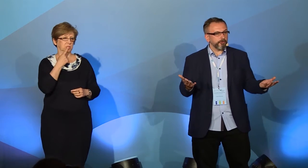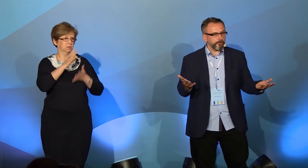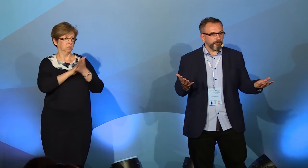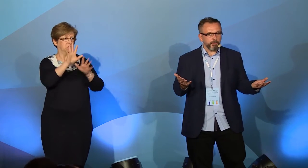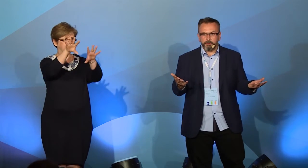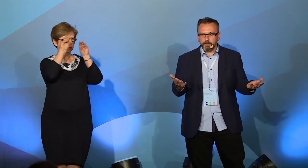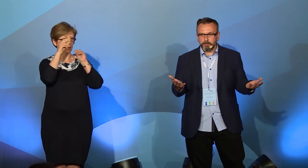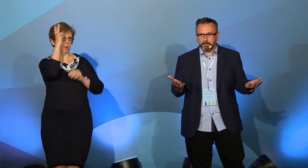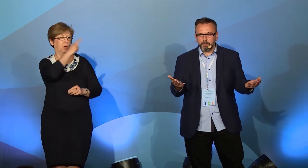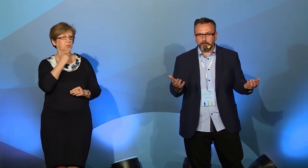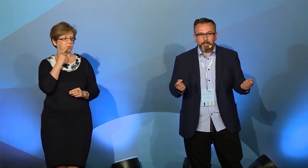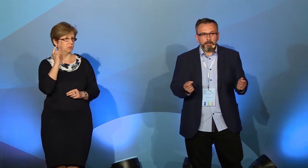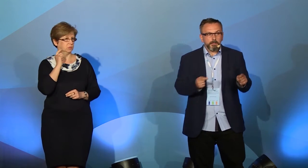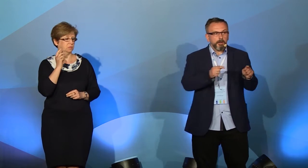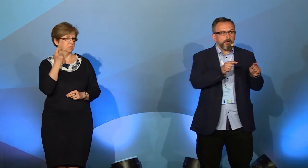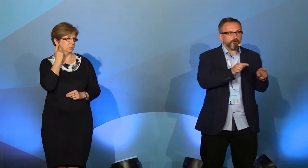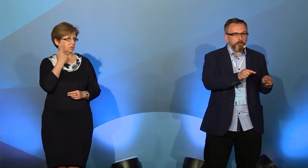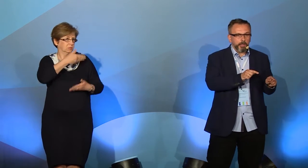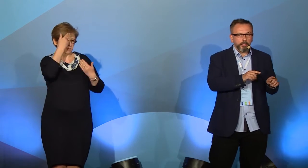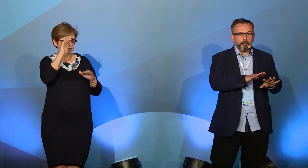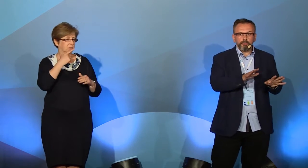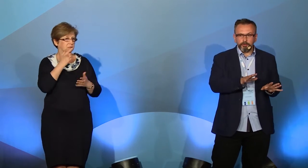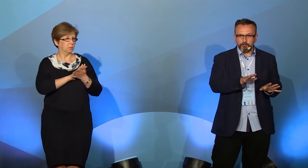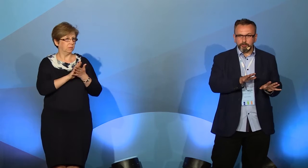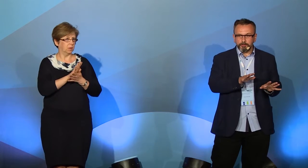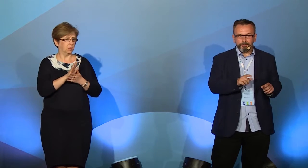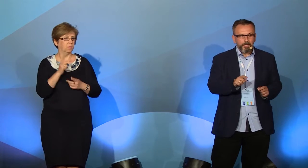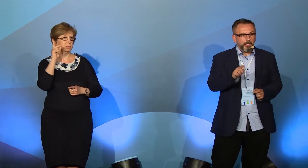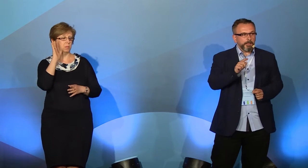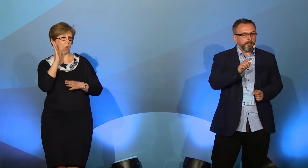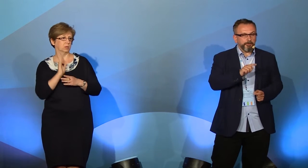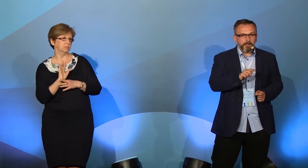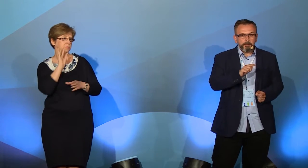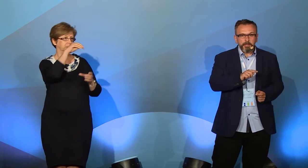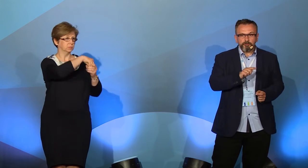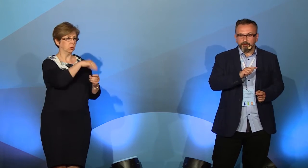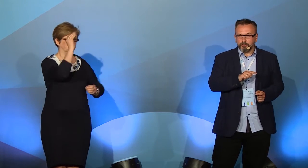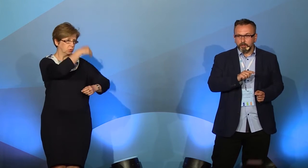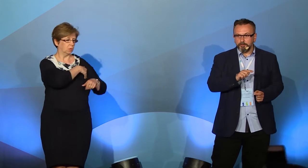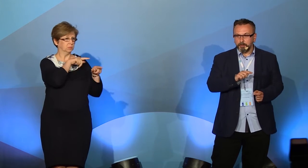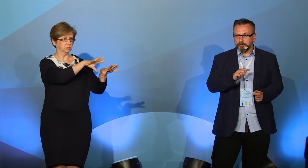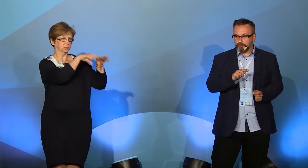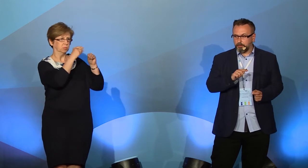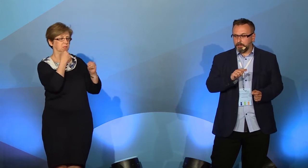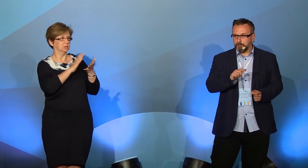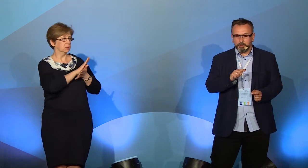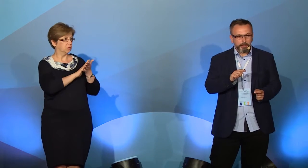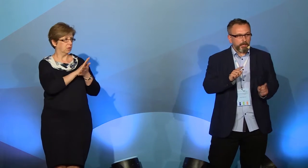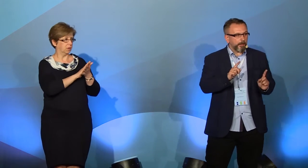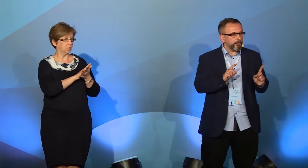zazwyczaj tego języka nie znają, tylko w szkole od rówieśników. Kiedy powstała pierwsza w Polsce szkoła dla głuchych, a była